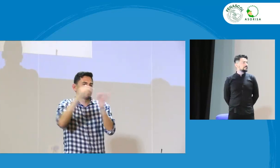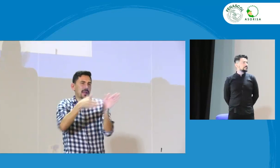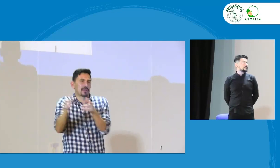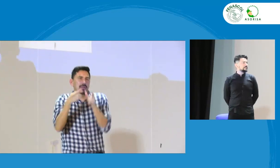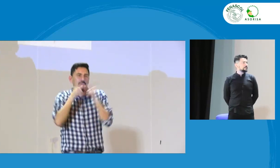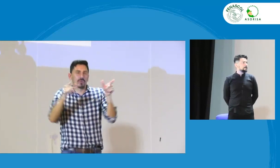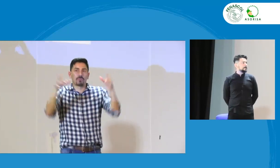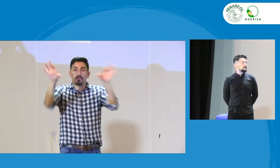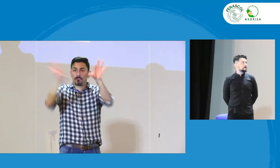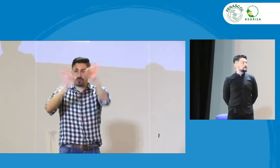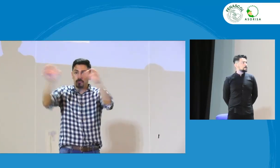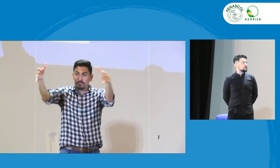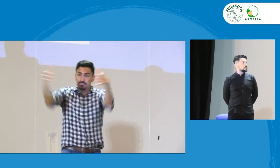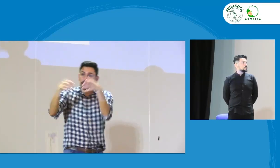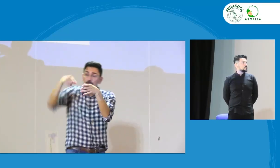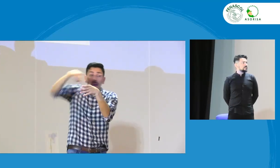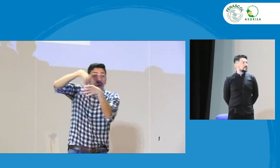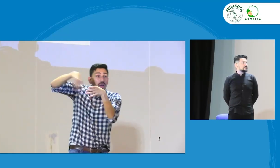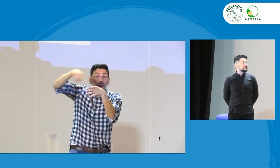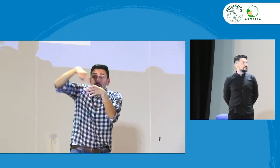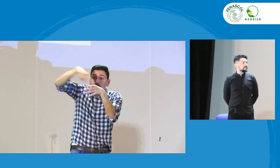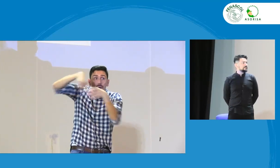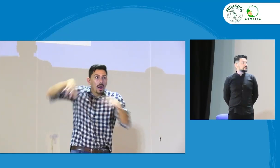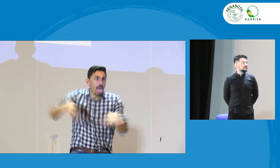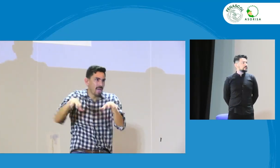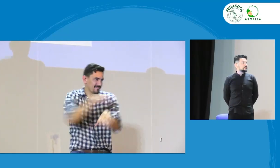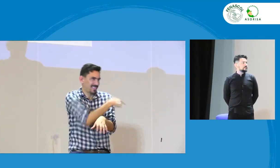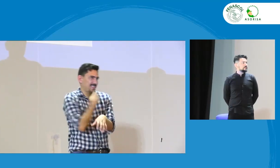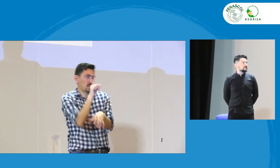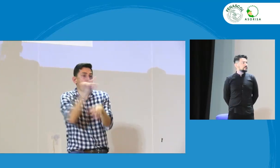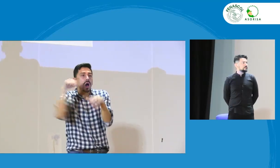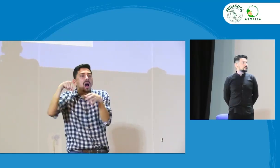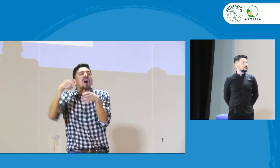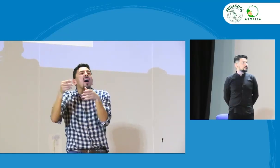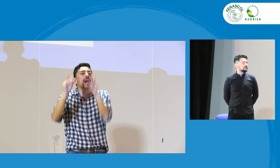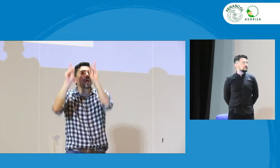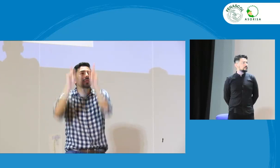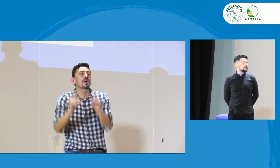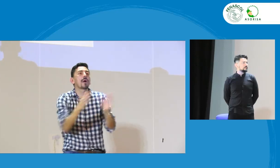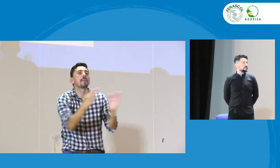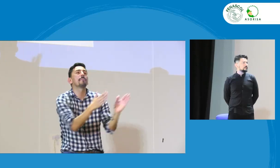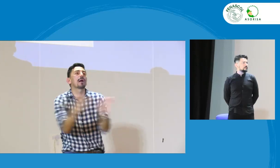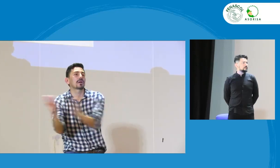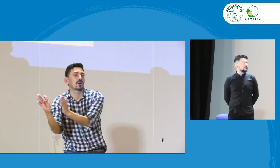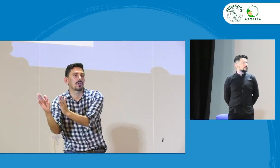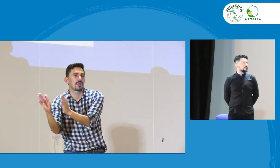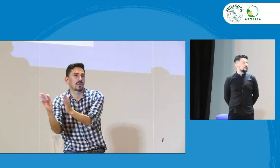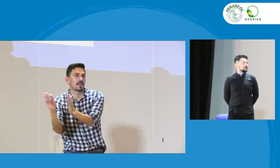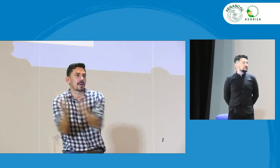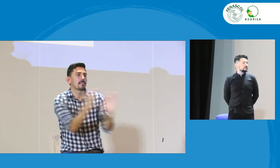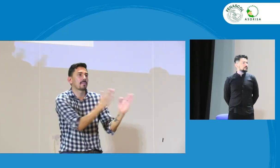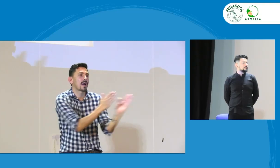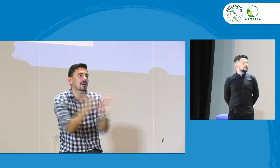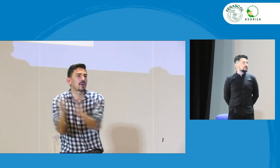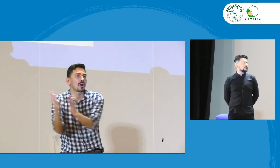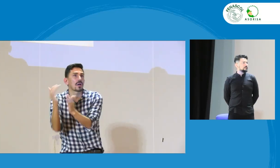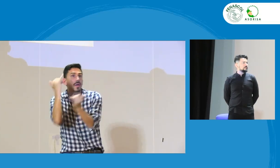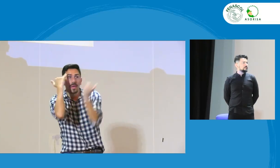dentro de las personas que van a participar, no ejecutan, obviamente. Hace decisiones en cuanto a la planeación